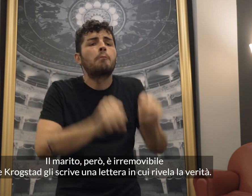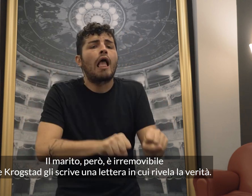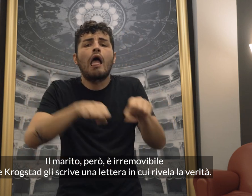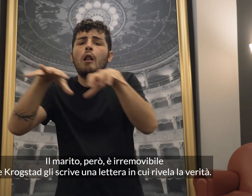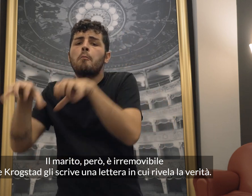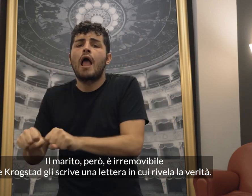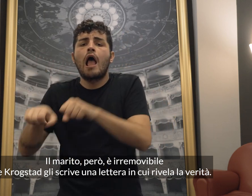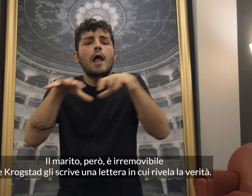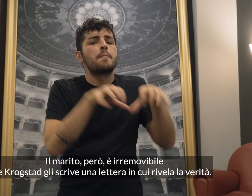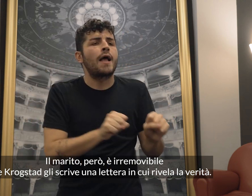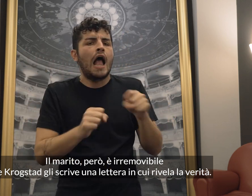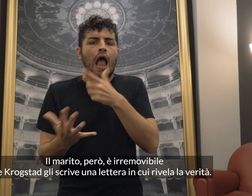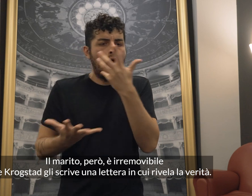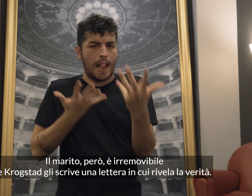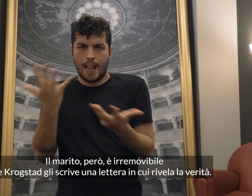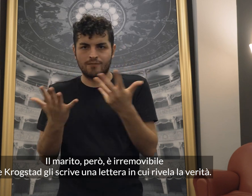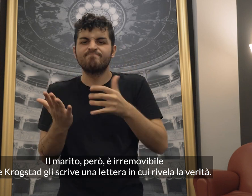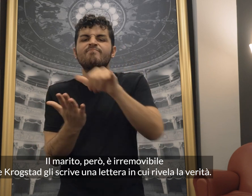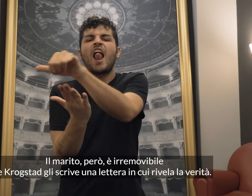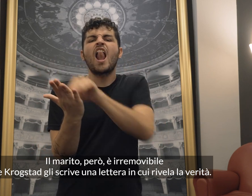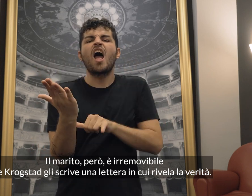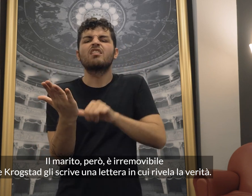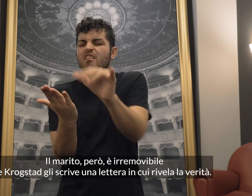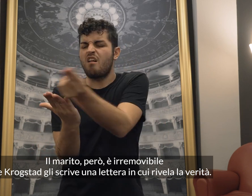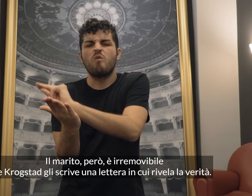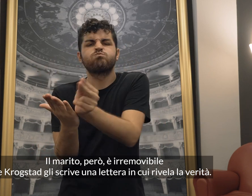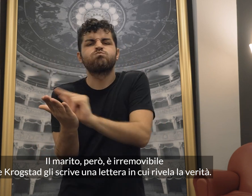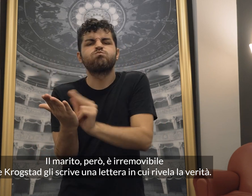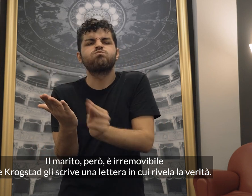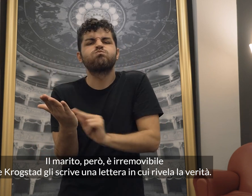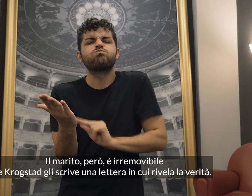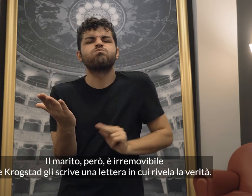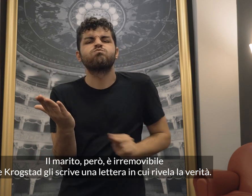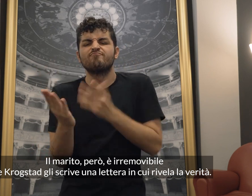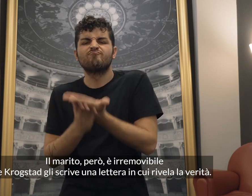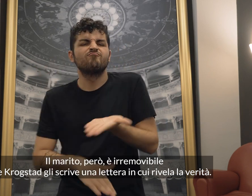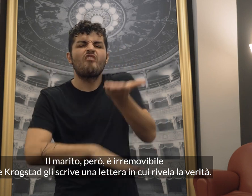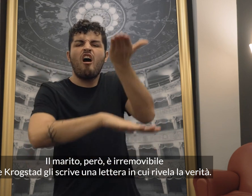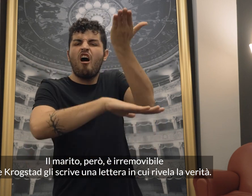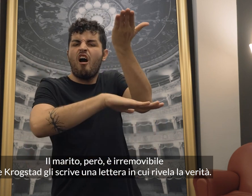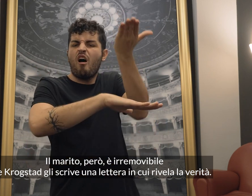e Krogstad gli scrive una lettera in cui rivela la verità.